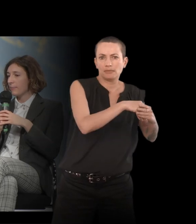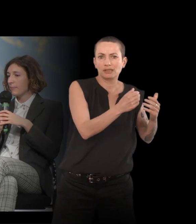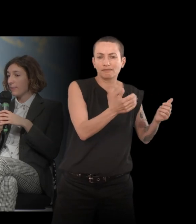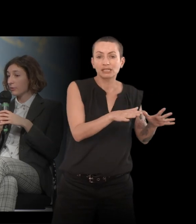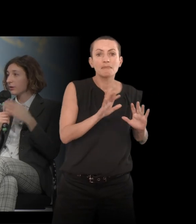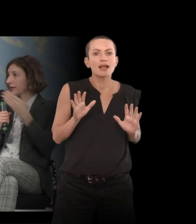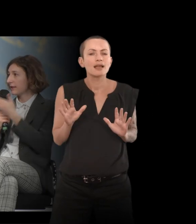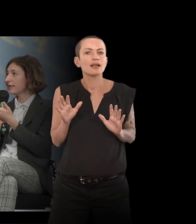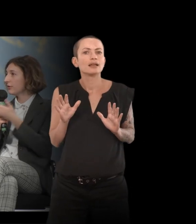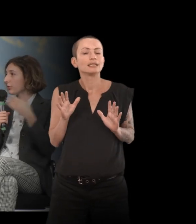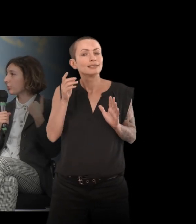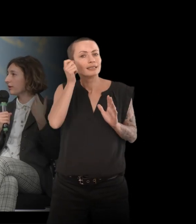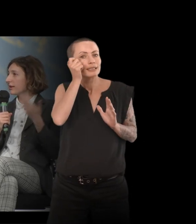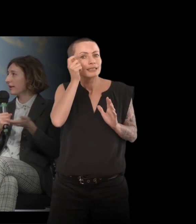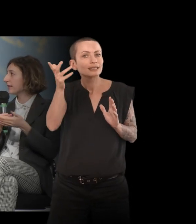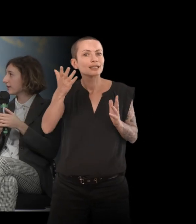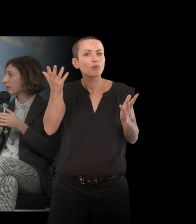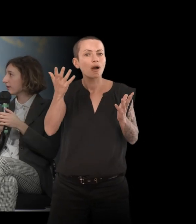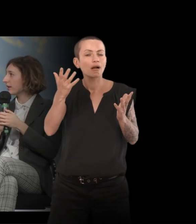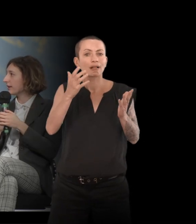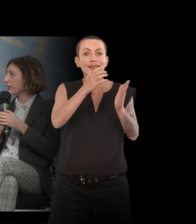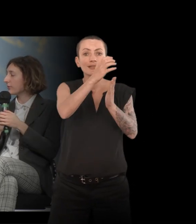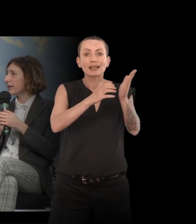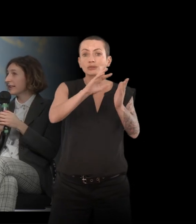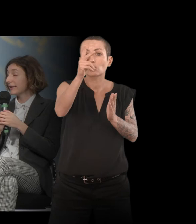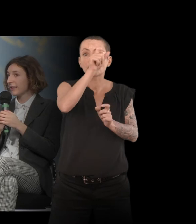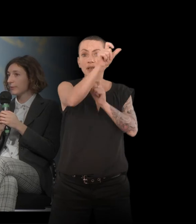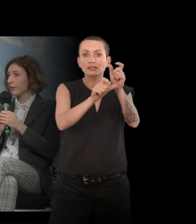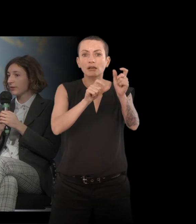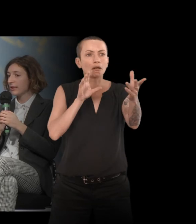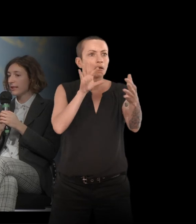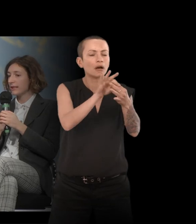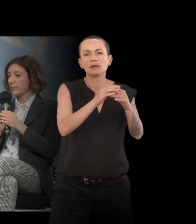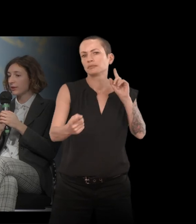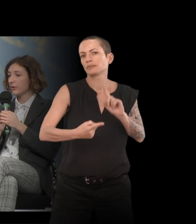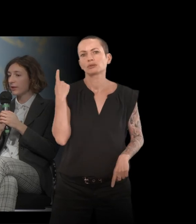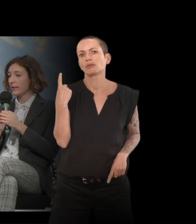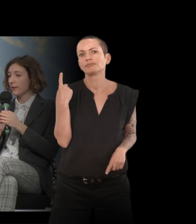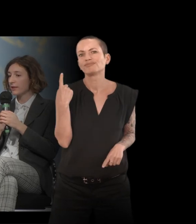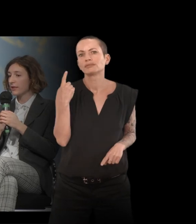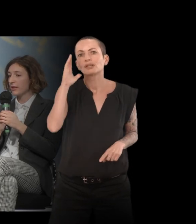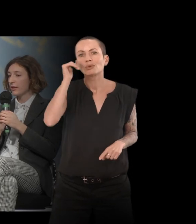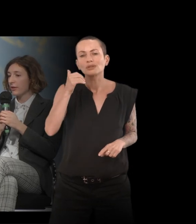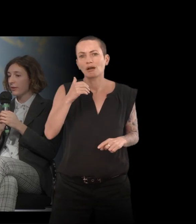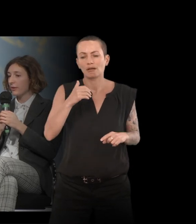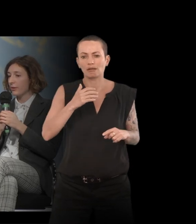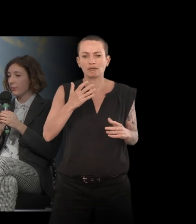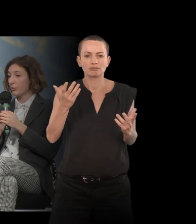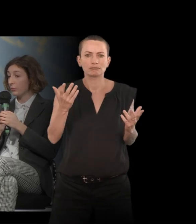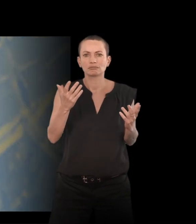Mais par contre, cette idée de se retrouver dans les textes des autres, ça, c'est très important. Et c'est pour ça qu'il y a des passages au tu,